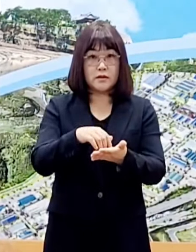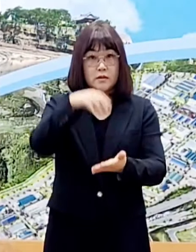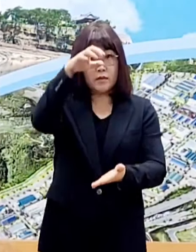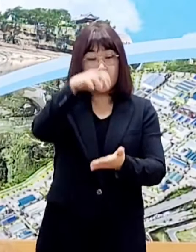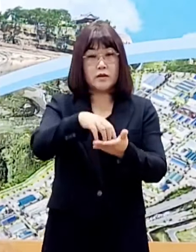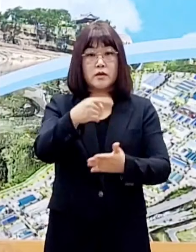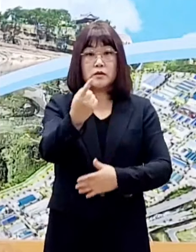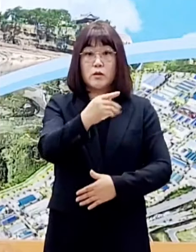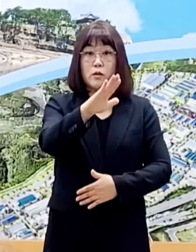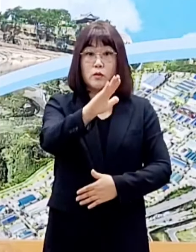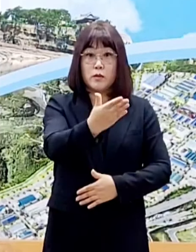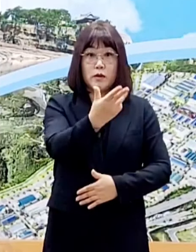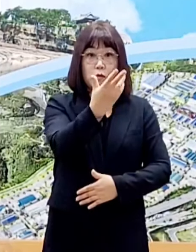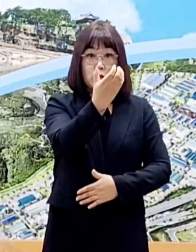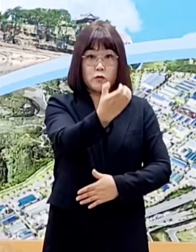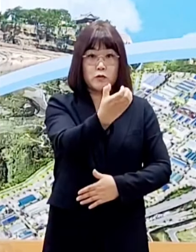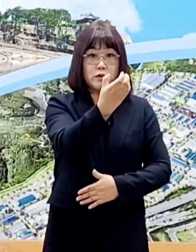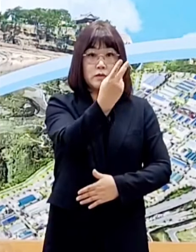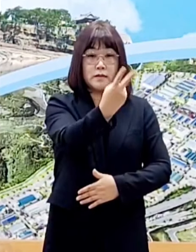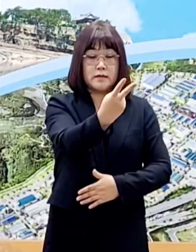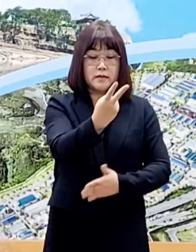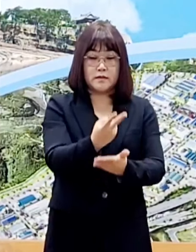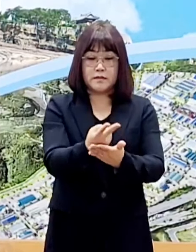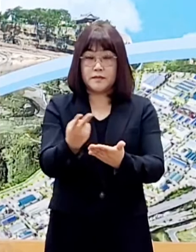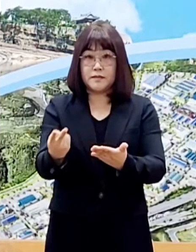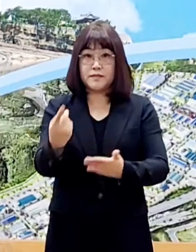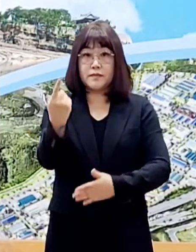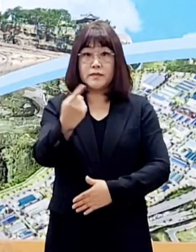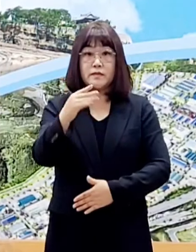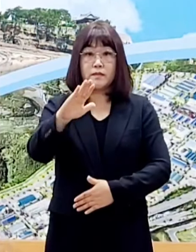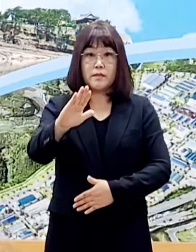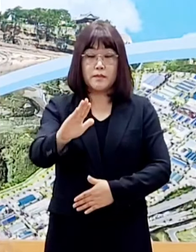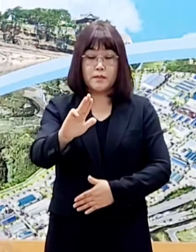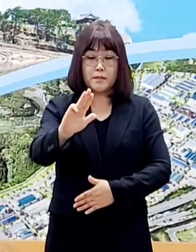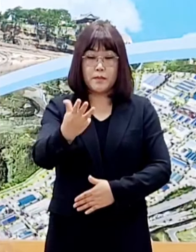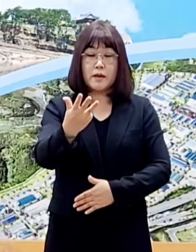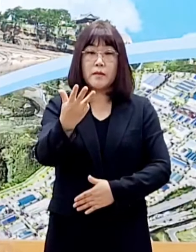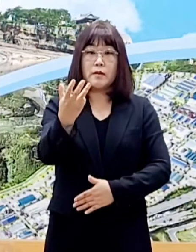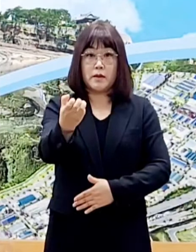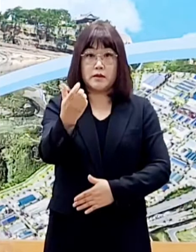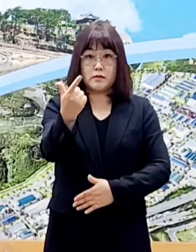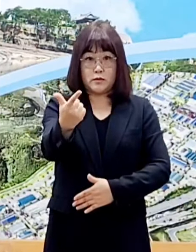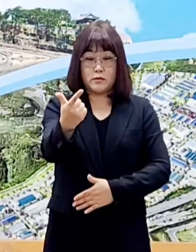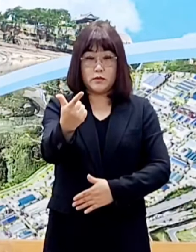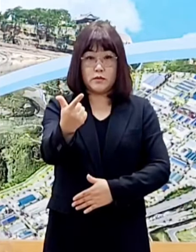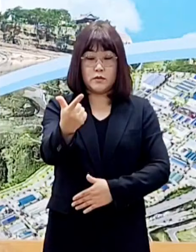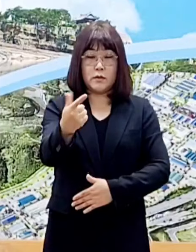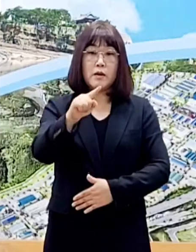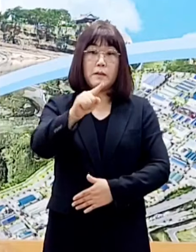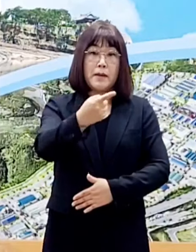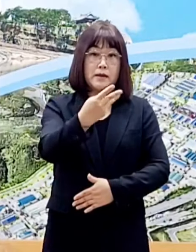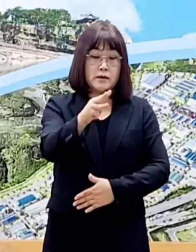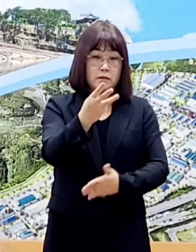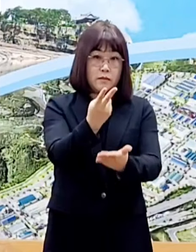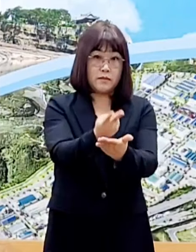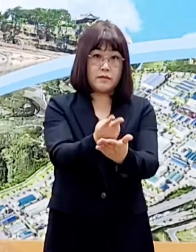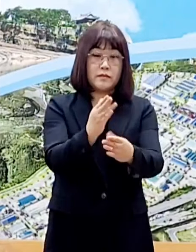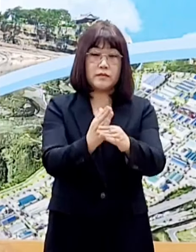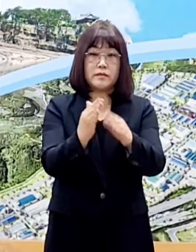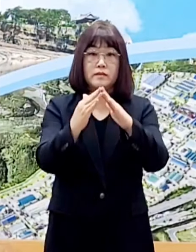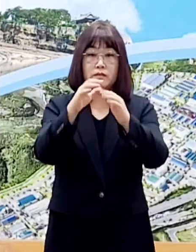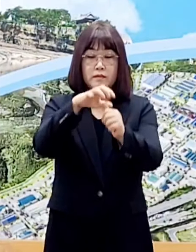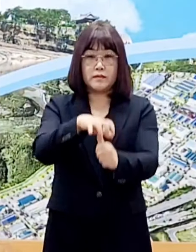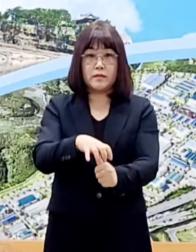1992명이고 완치자는 1886명이며 103명은 입원 중이고